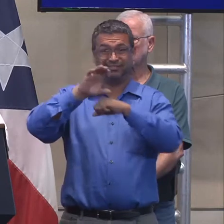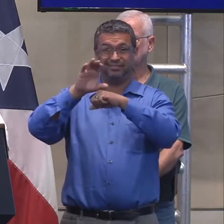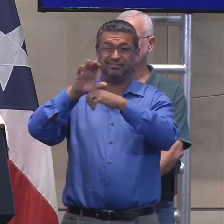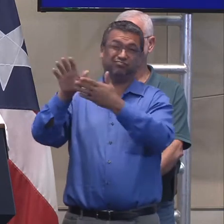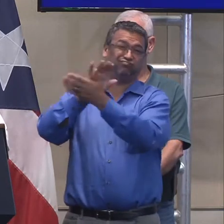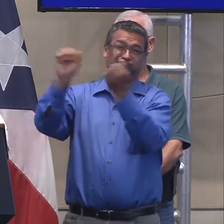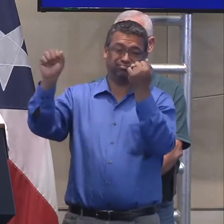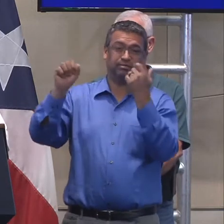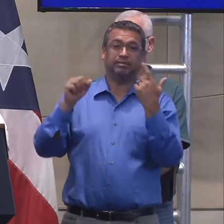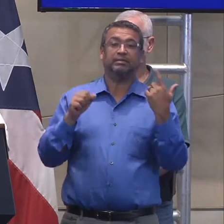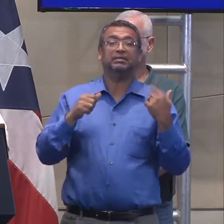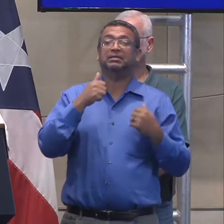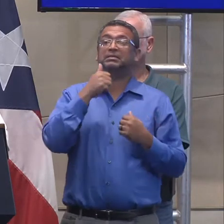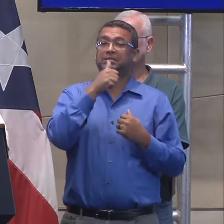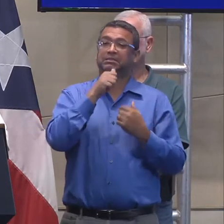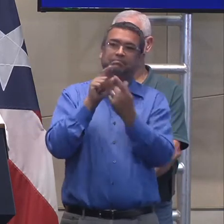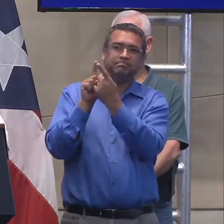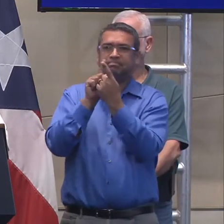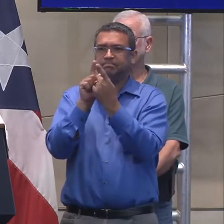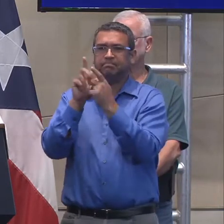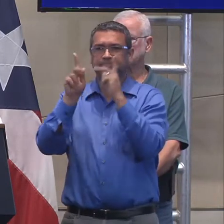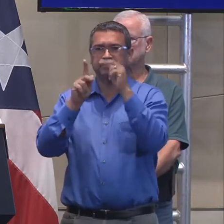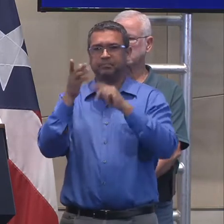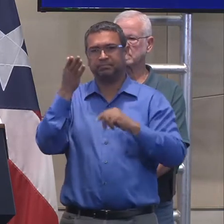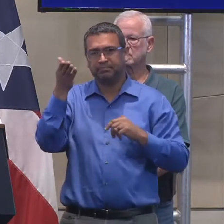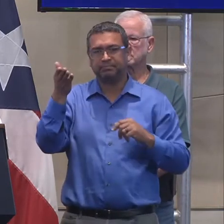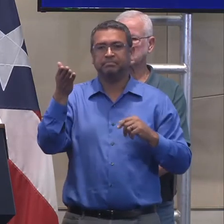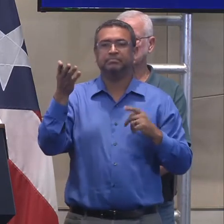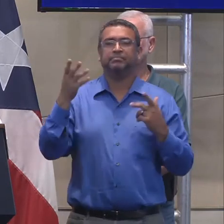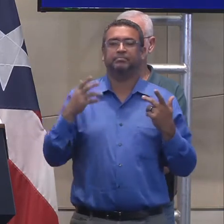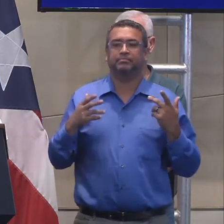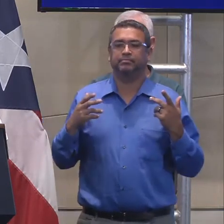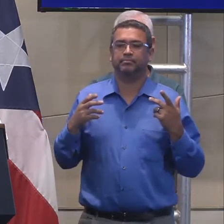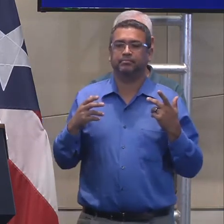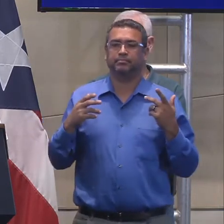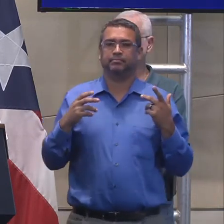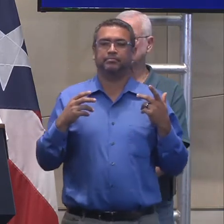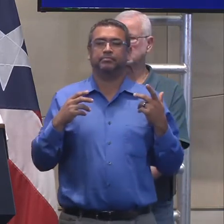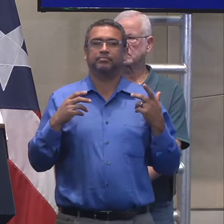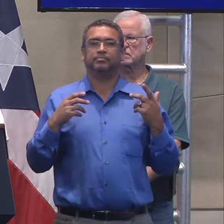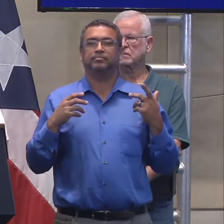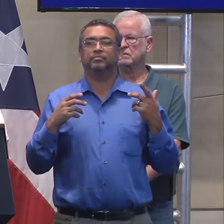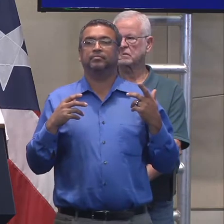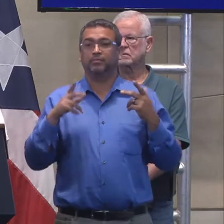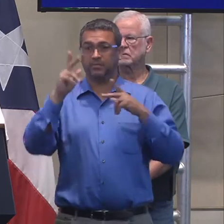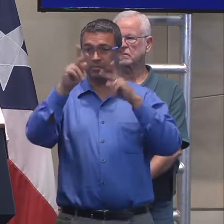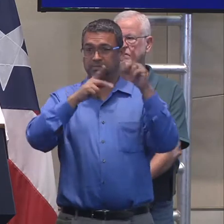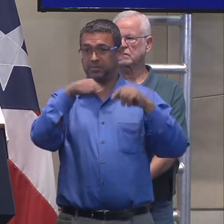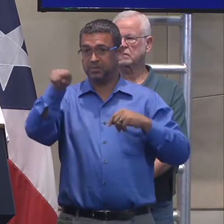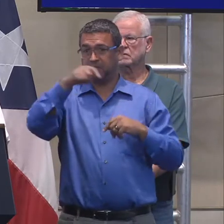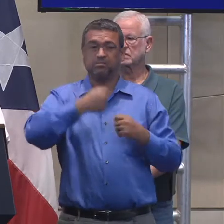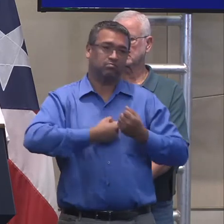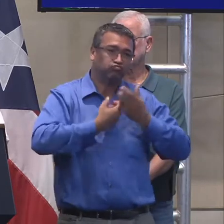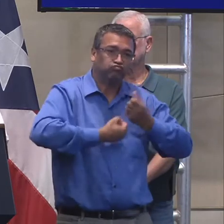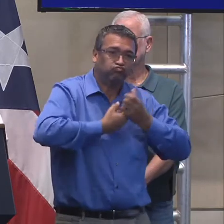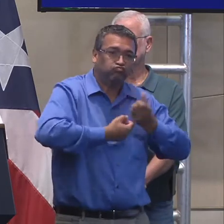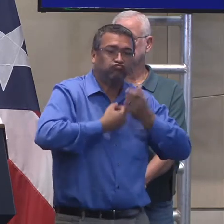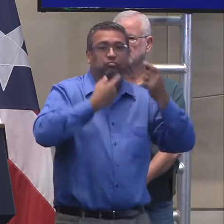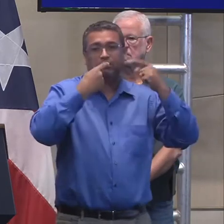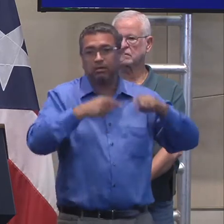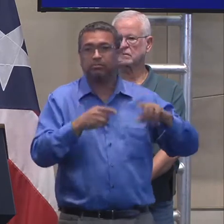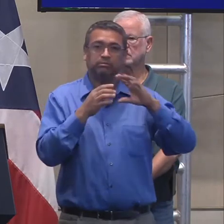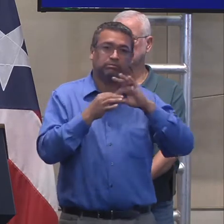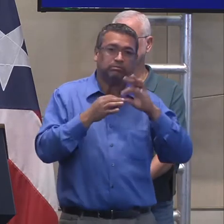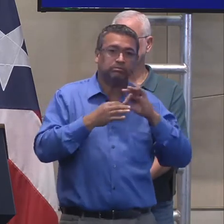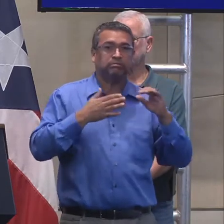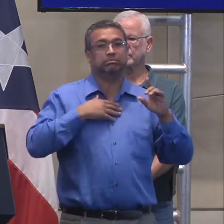miembros de la comunidad y ellos también les contaron su experiencia, sus